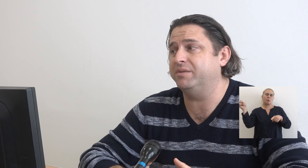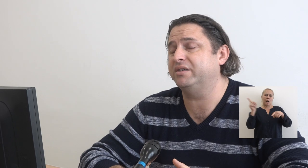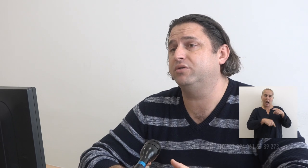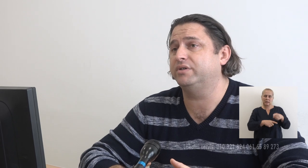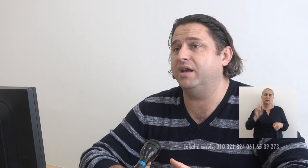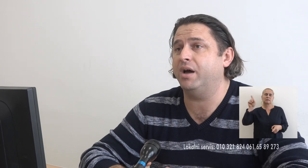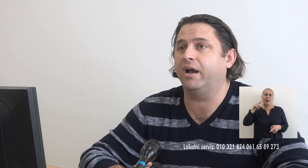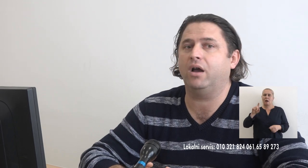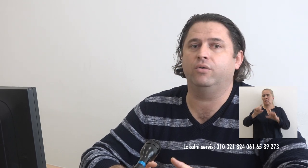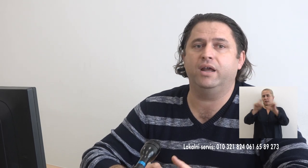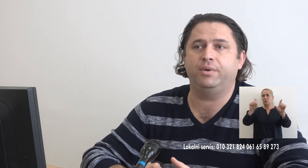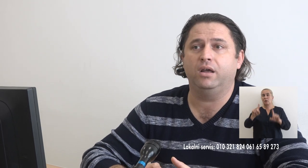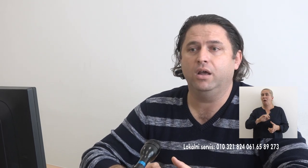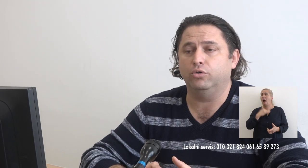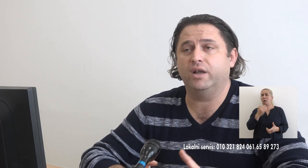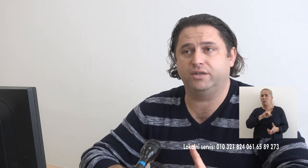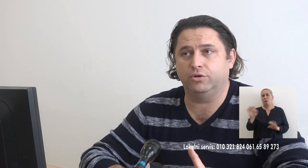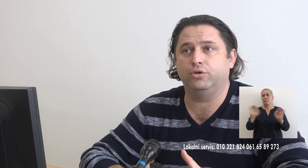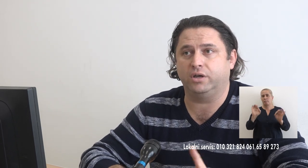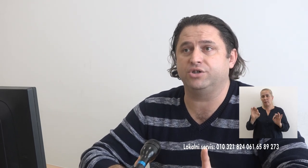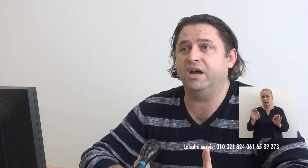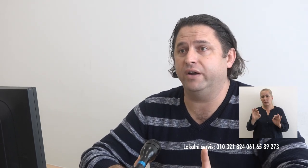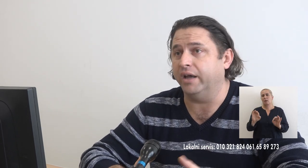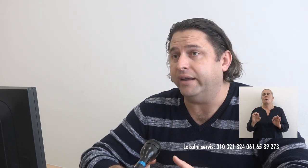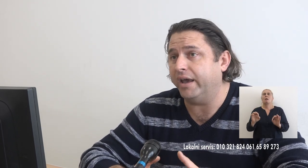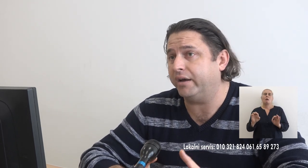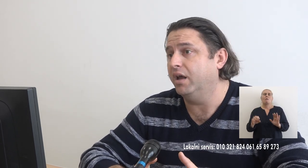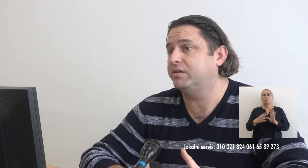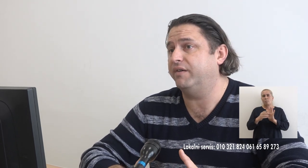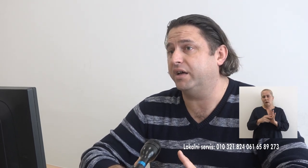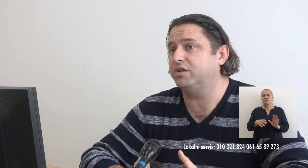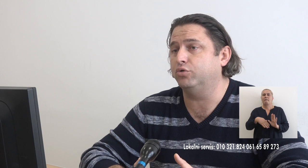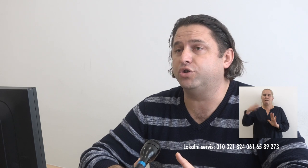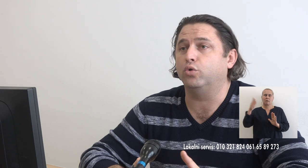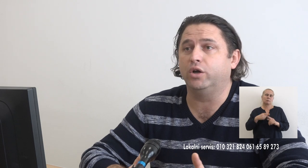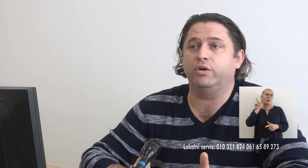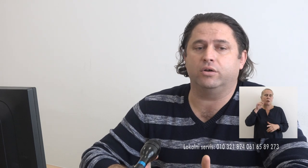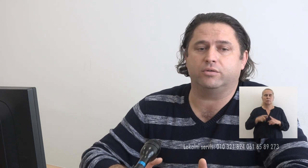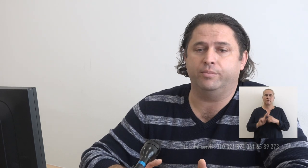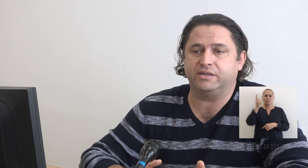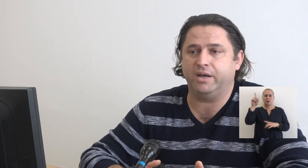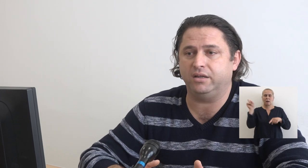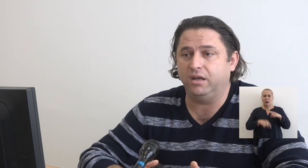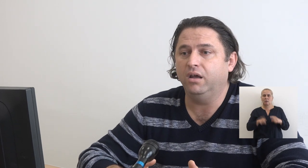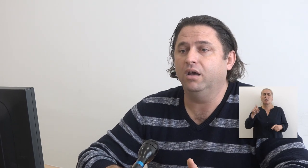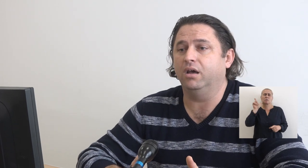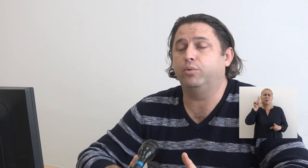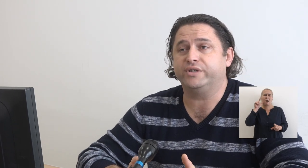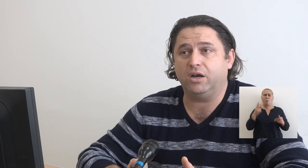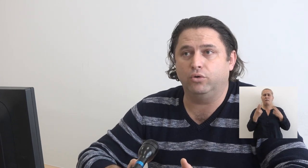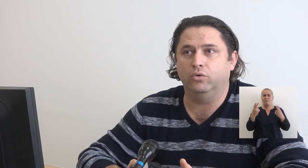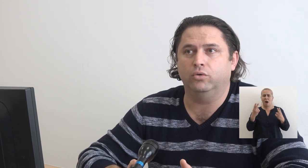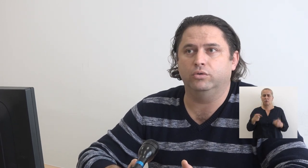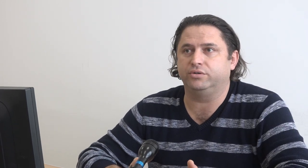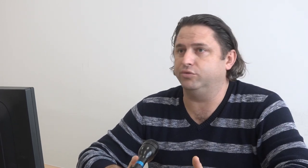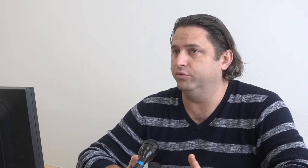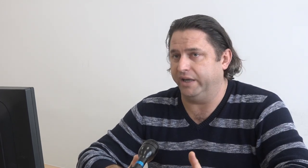pomaže tim institucijama kako ne bi dolazilo do kažnjavanja, jer svaka institucija, ukoliko ne obezbedi, po